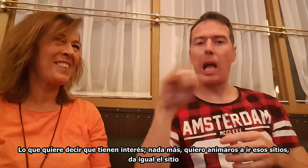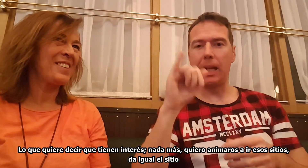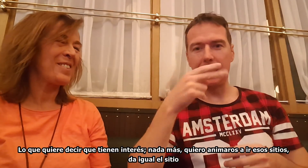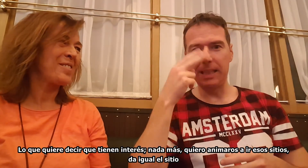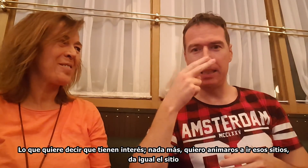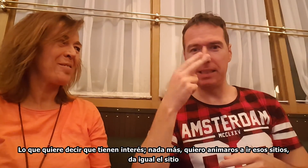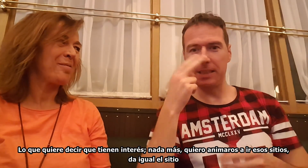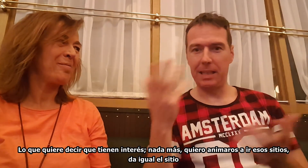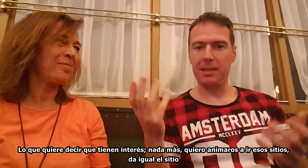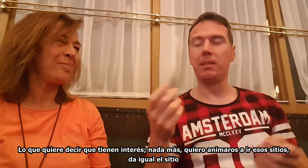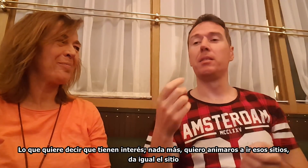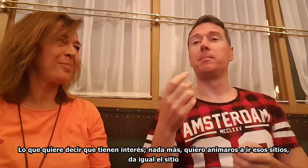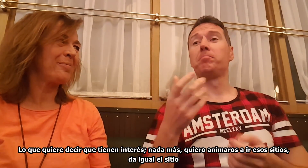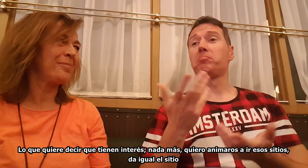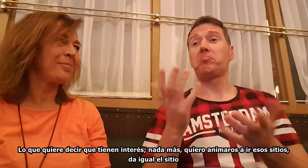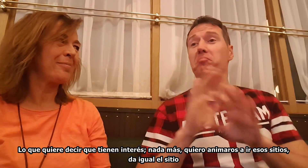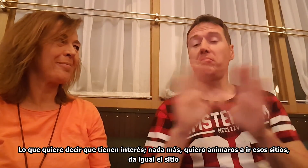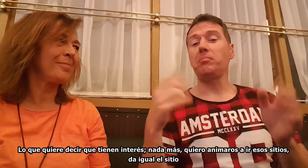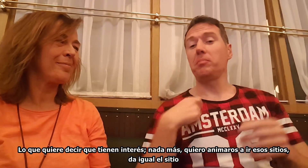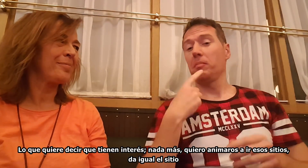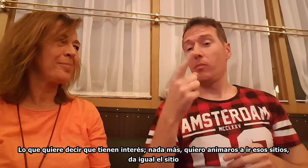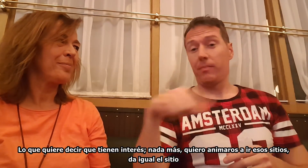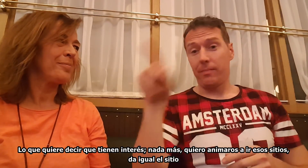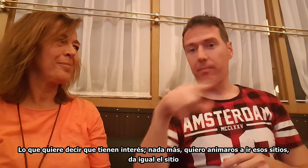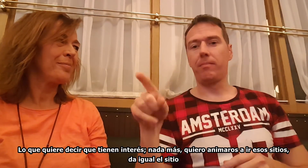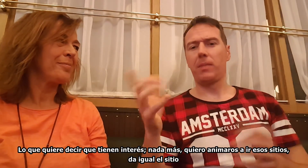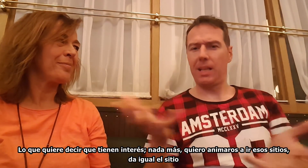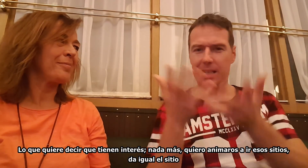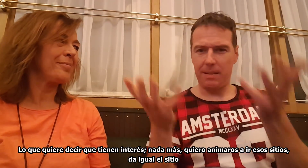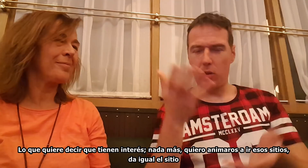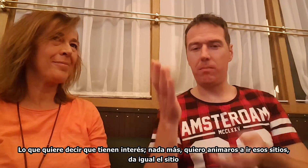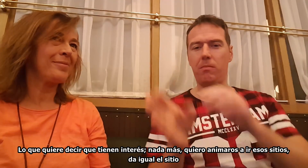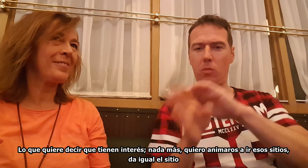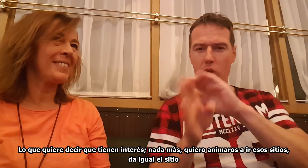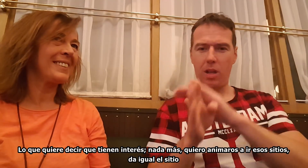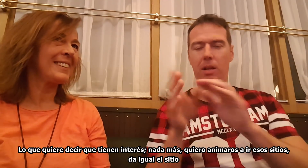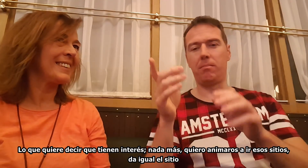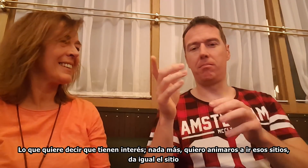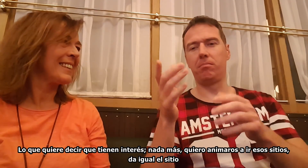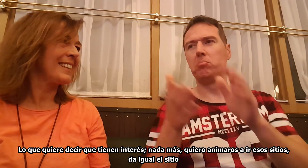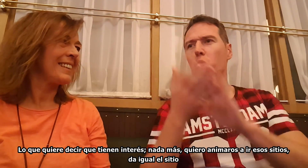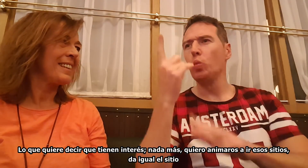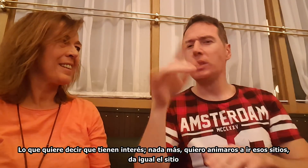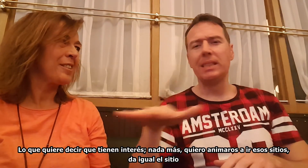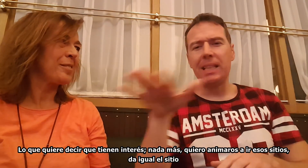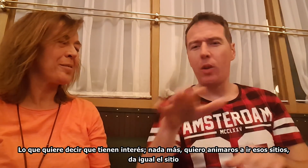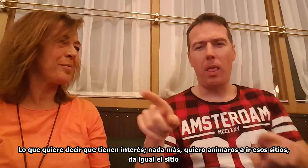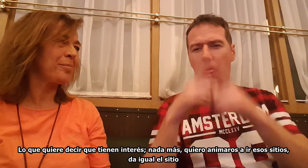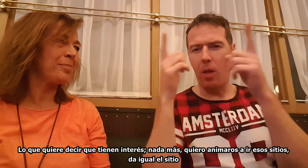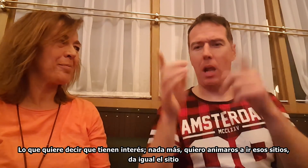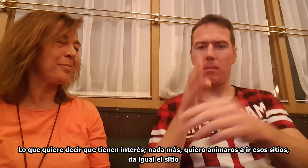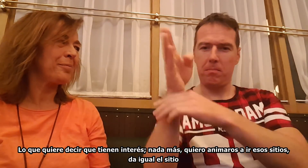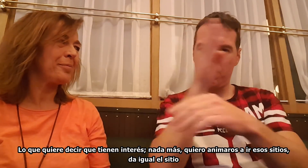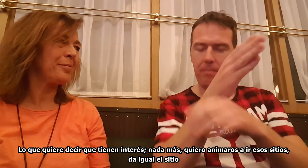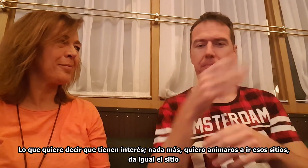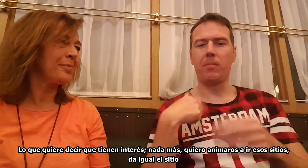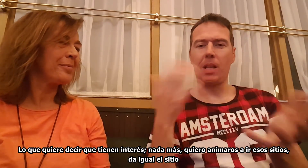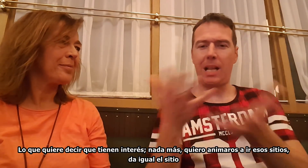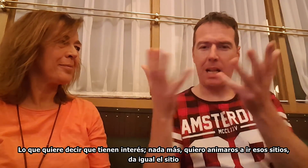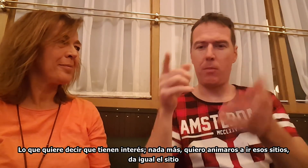Lo que quiere decir que tienen interés. Nada más. Quiero animaros a ir a esos sitios. Da igual el sitio. Y que